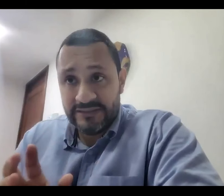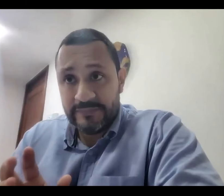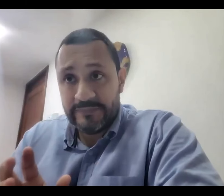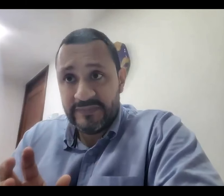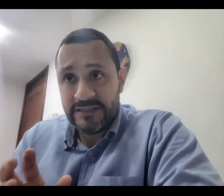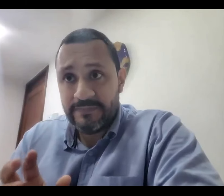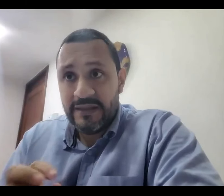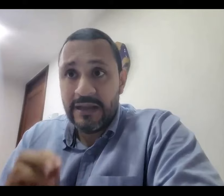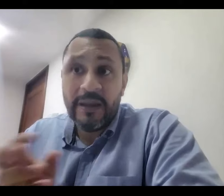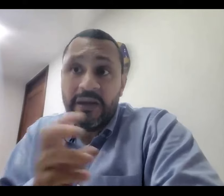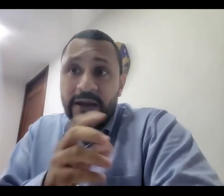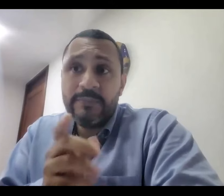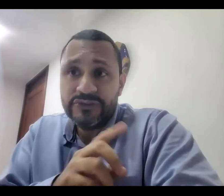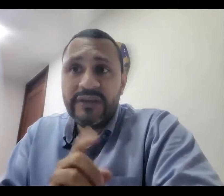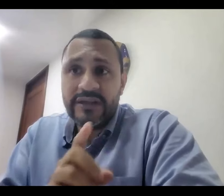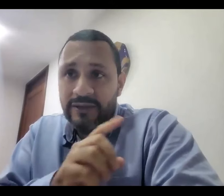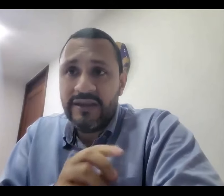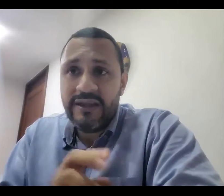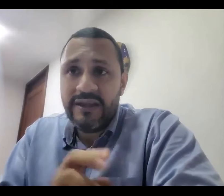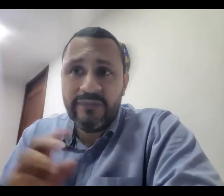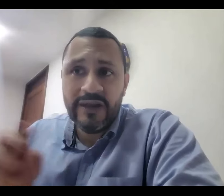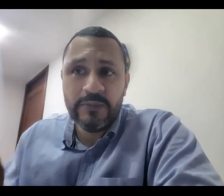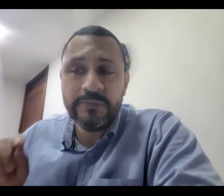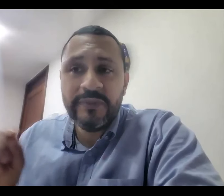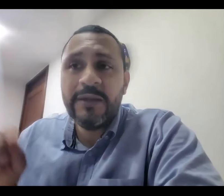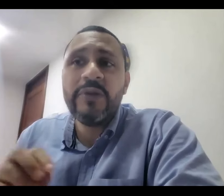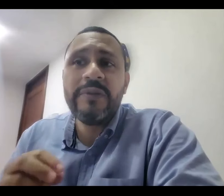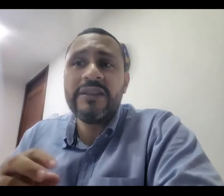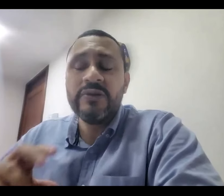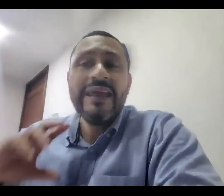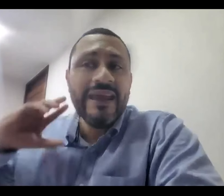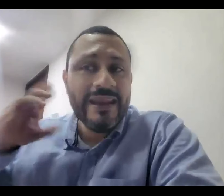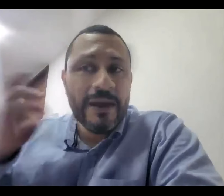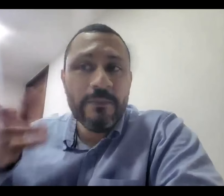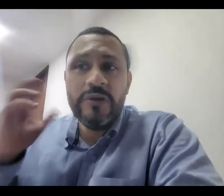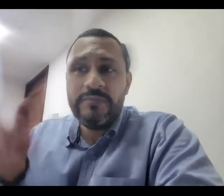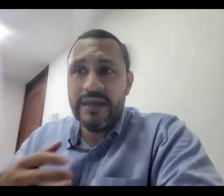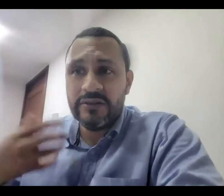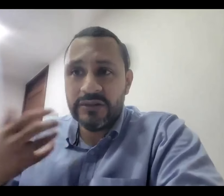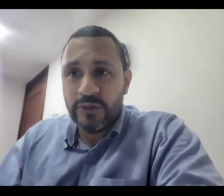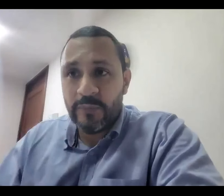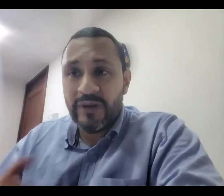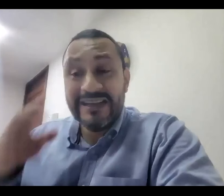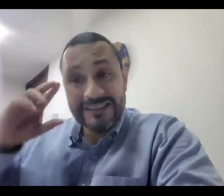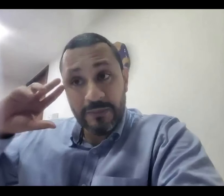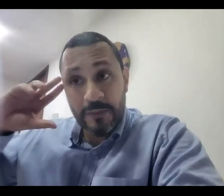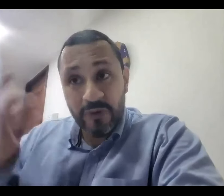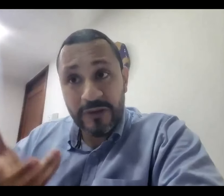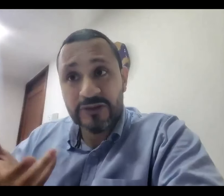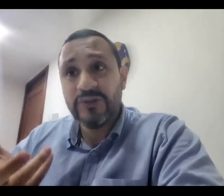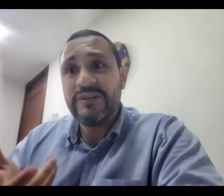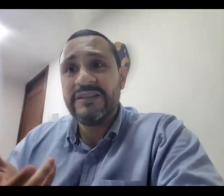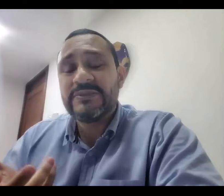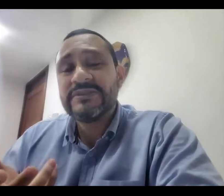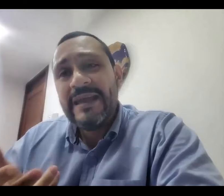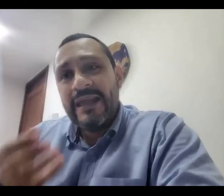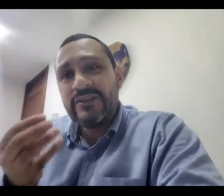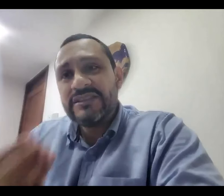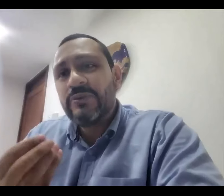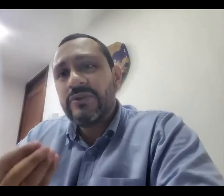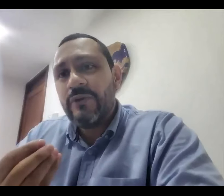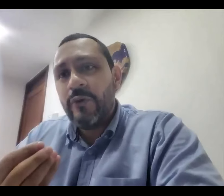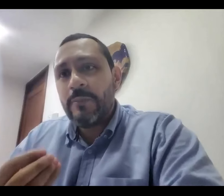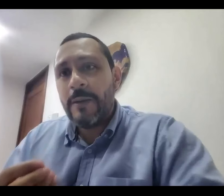decisiones la palabra emoción viene de afuera emoción viene de movimiento genera movimientos corporales y también movimientos cognitivos